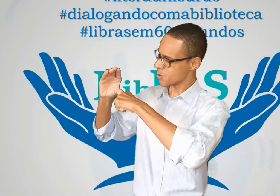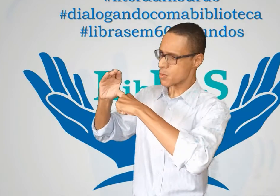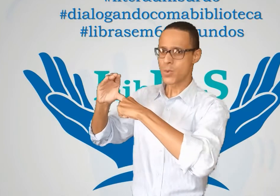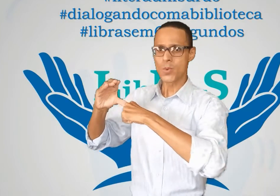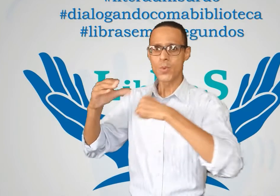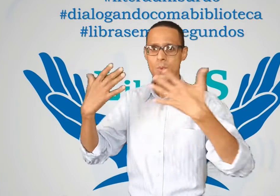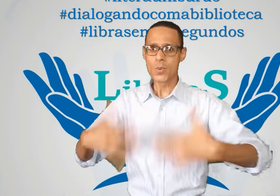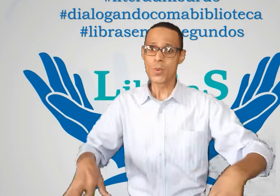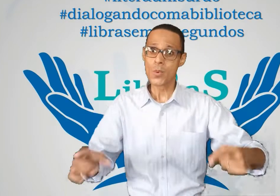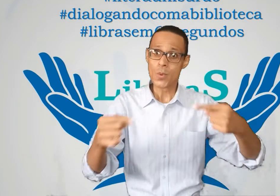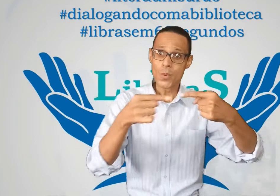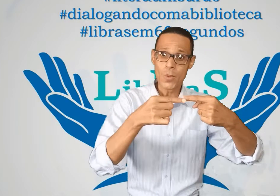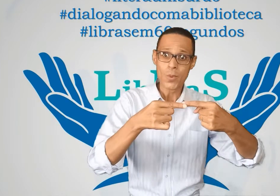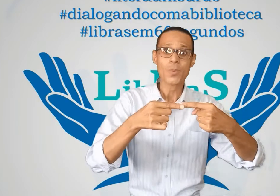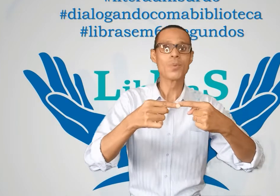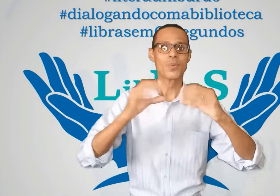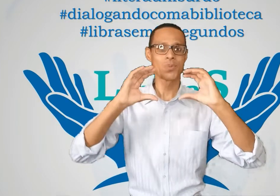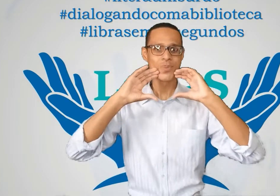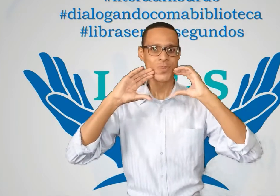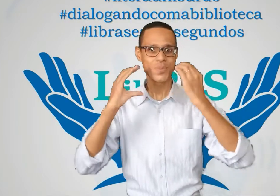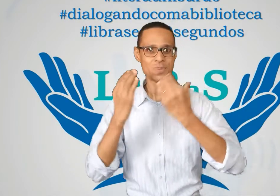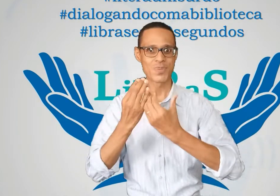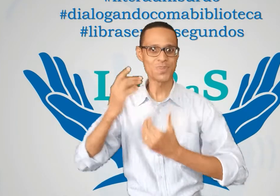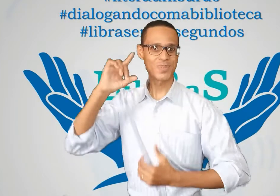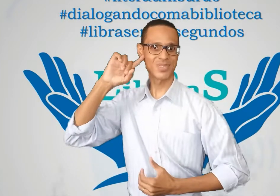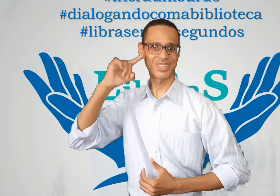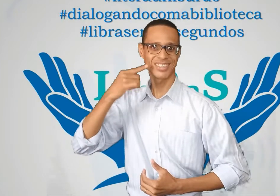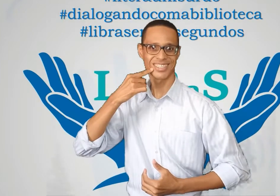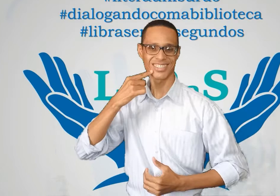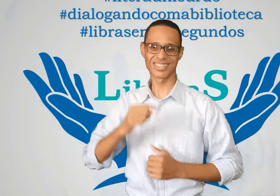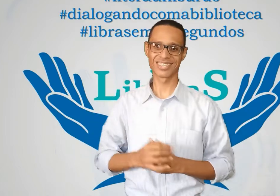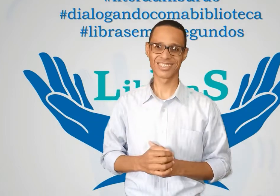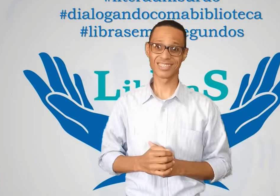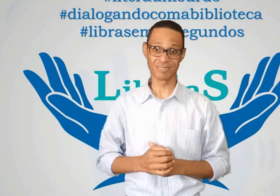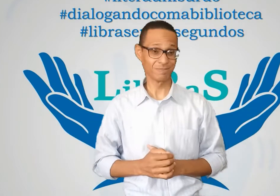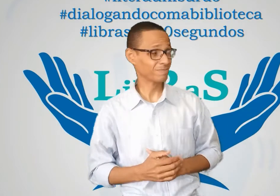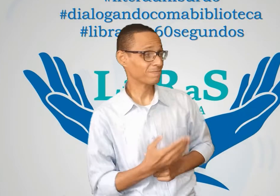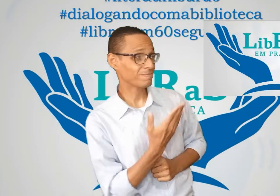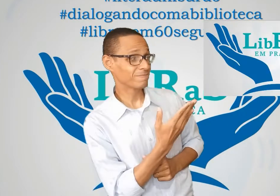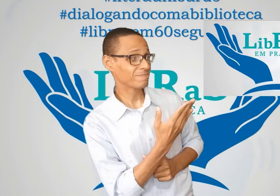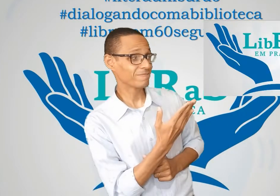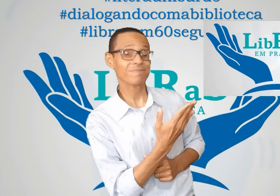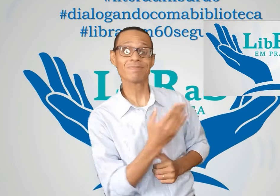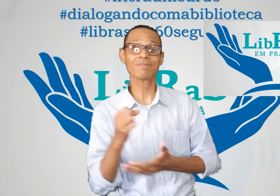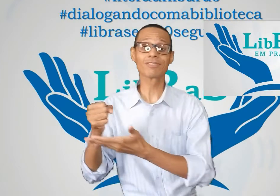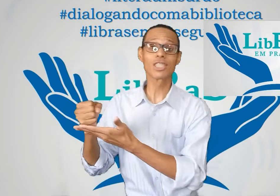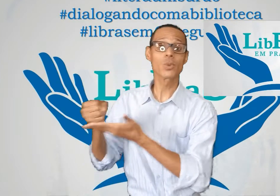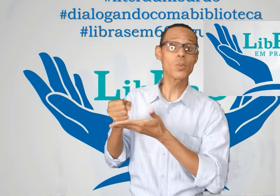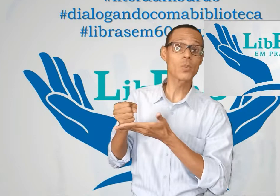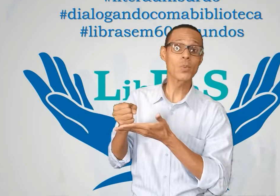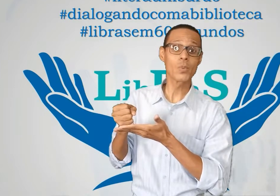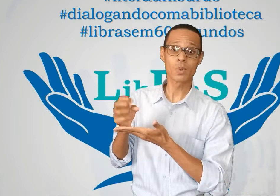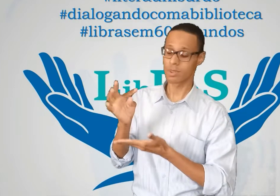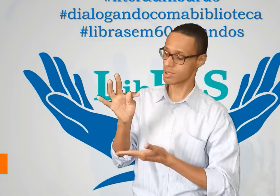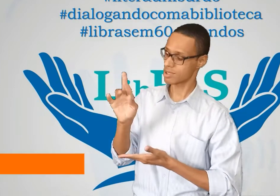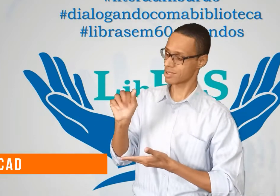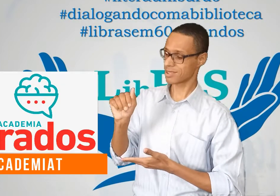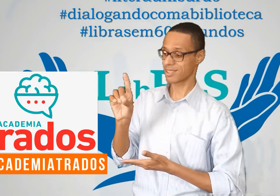respeito à comunidade surda. Esta nova logo tem o patrocínio da Academia